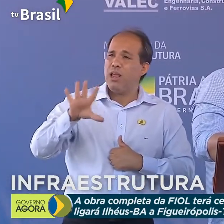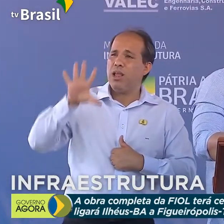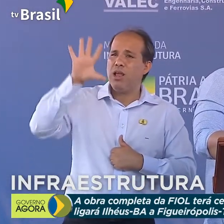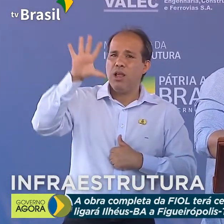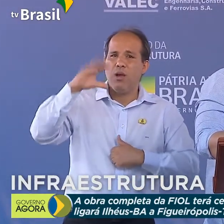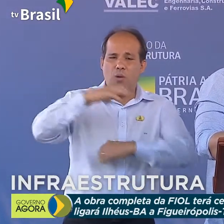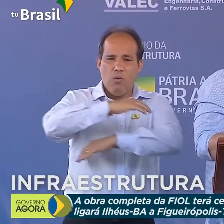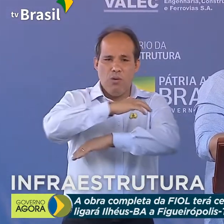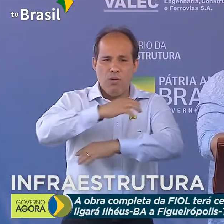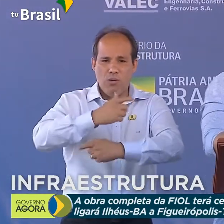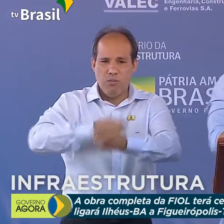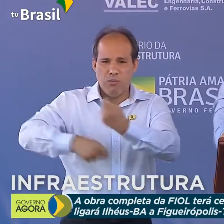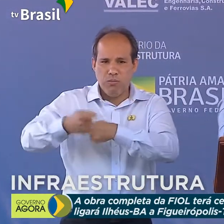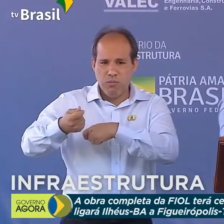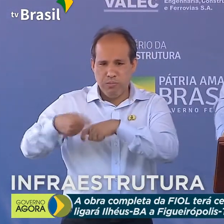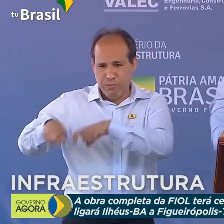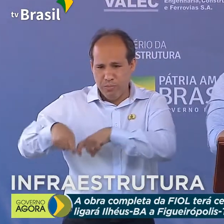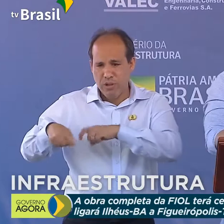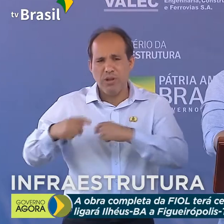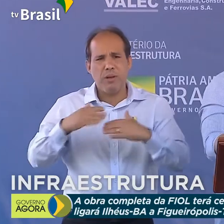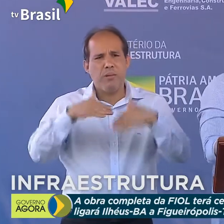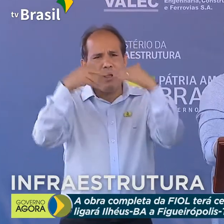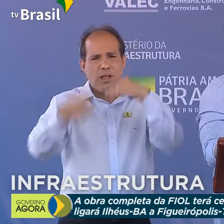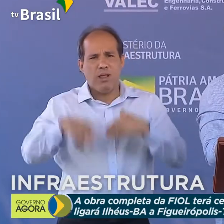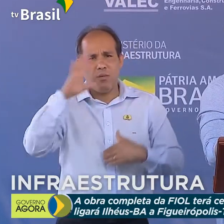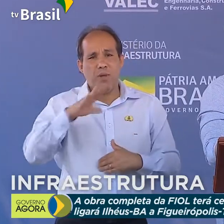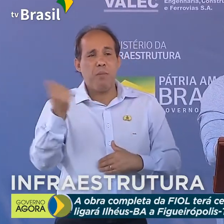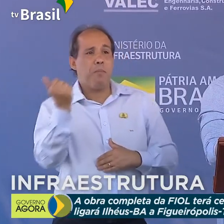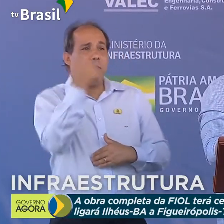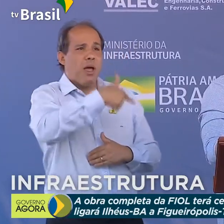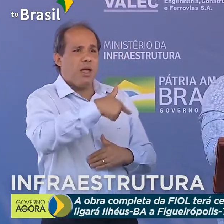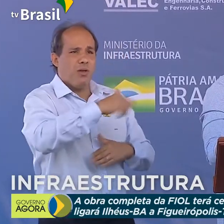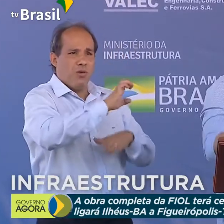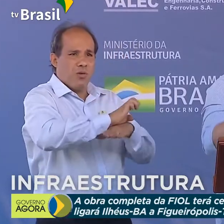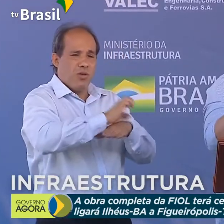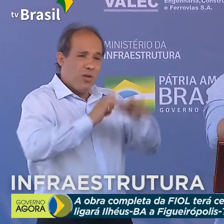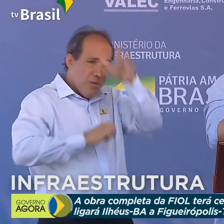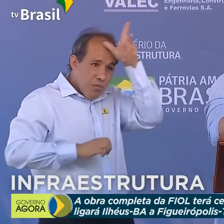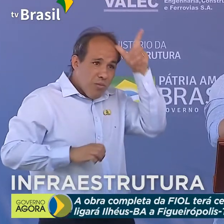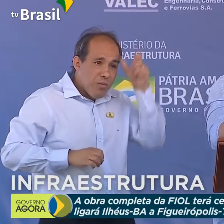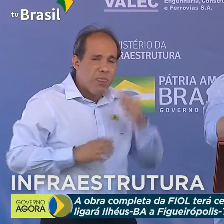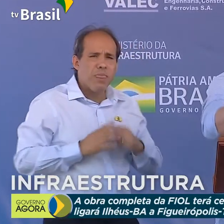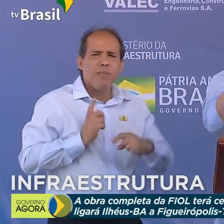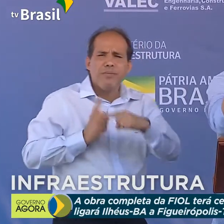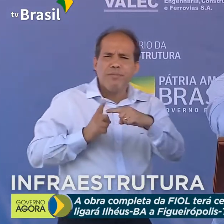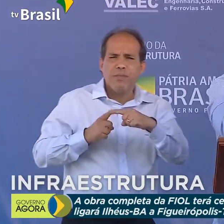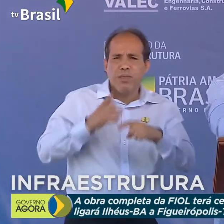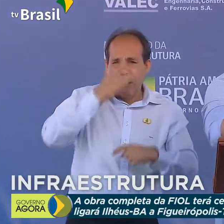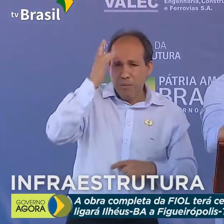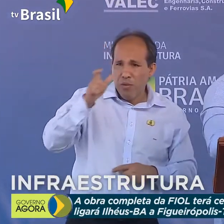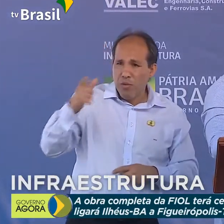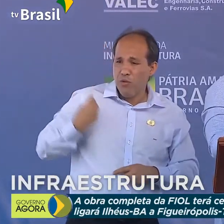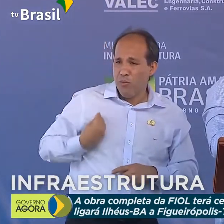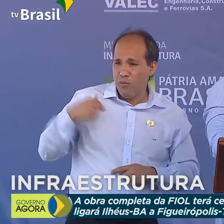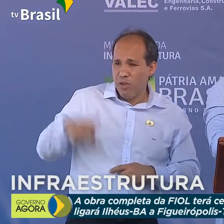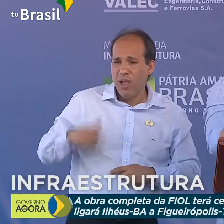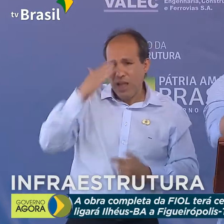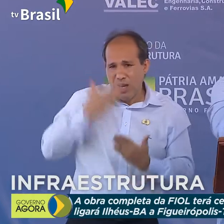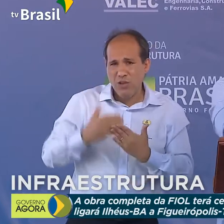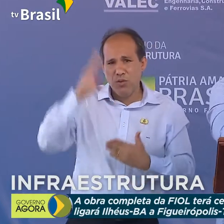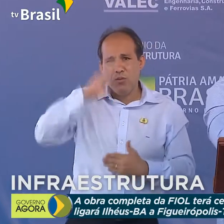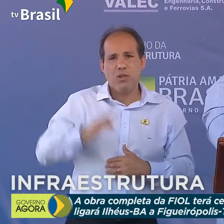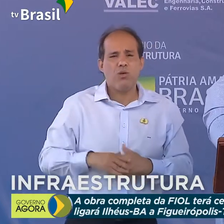onde o agronegócio mais cresce no Brasil. Cresce mais do que no Mato Grosso. Porque as pessoas que estão aqui acreditaram no Brasil,